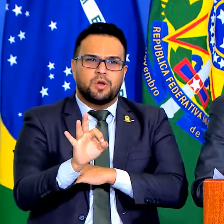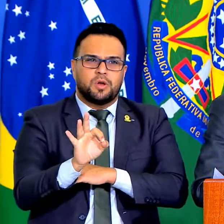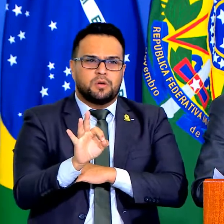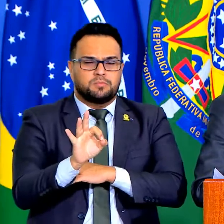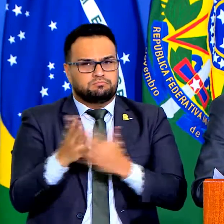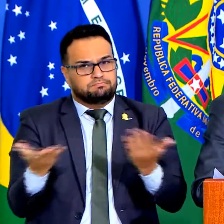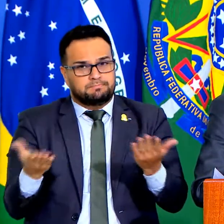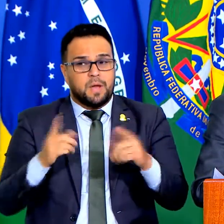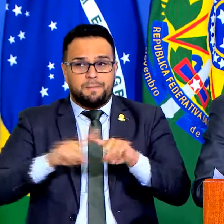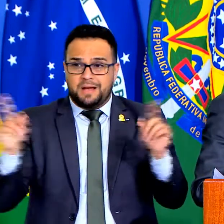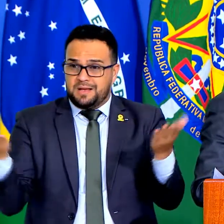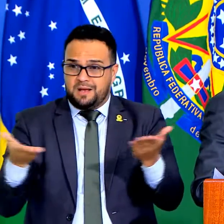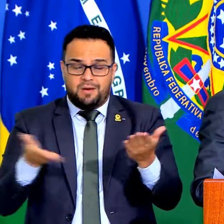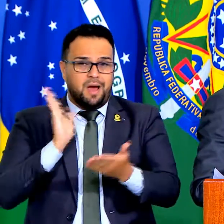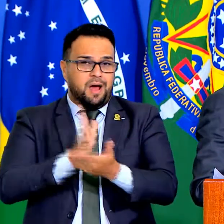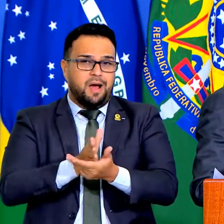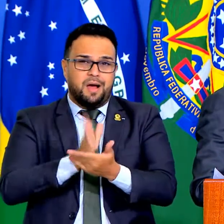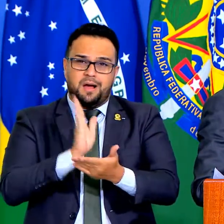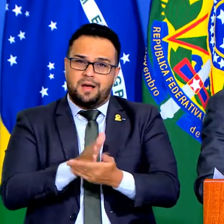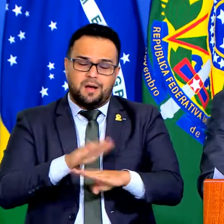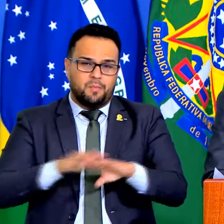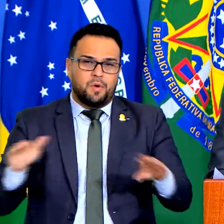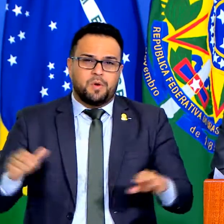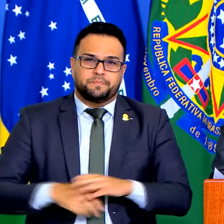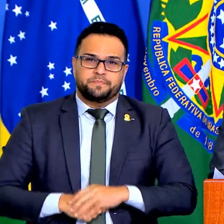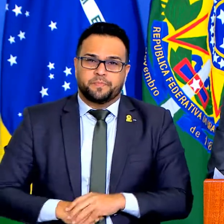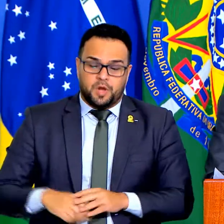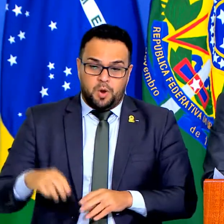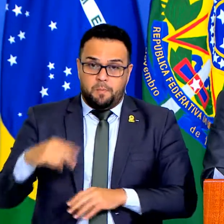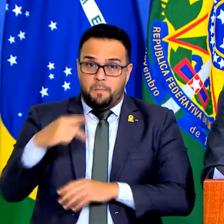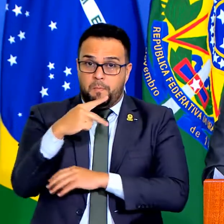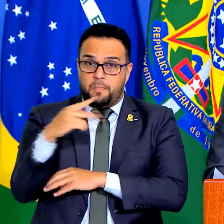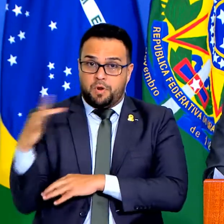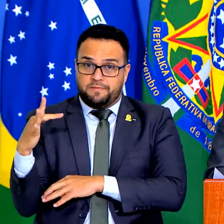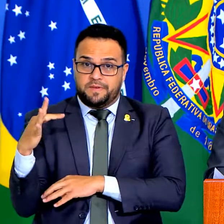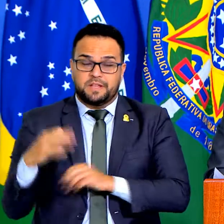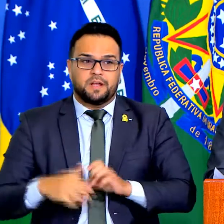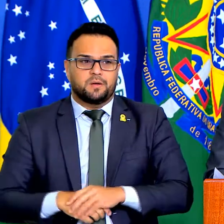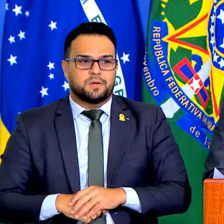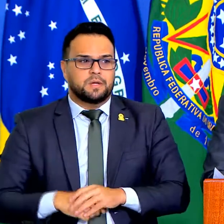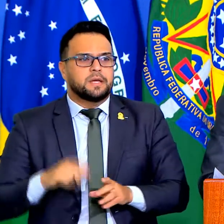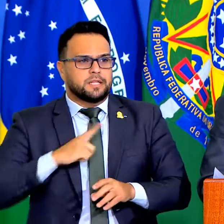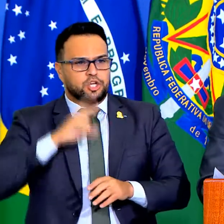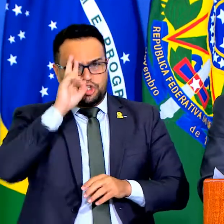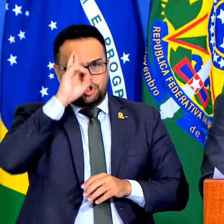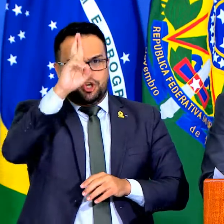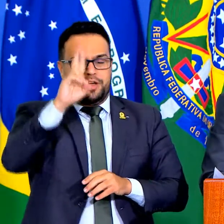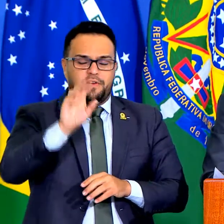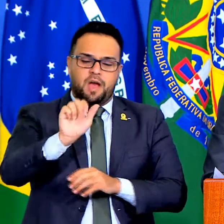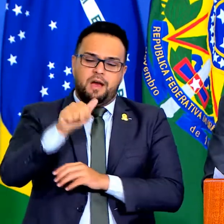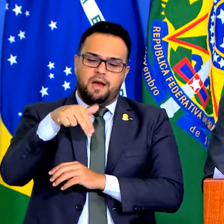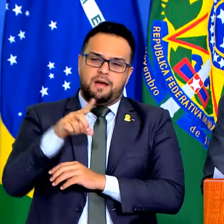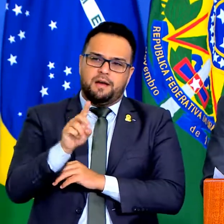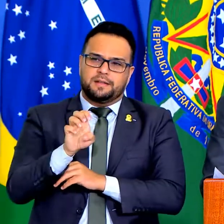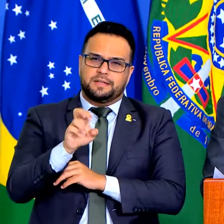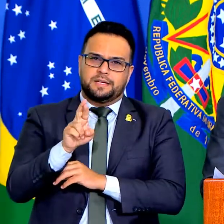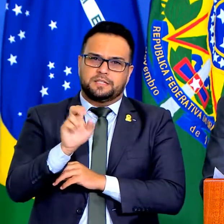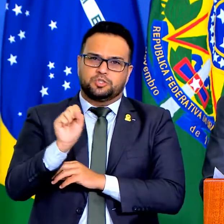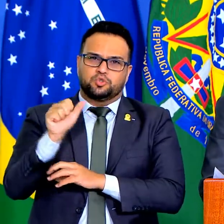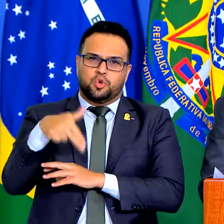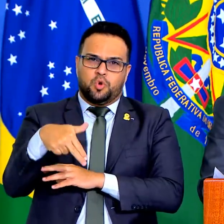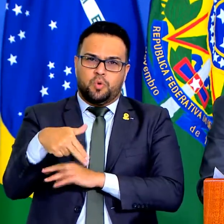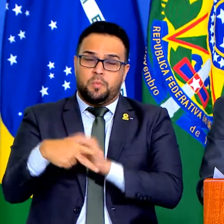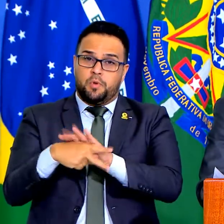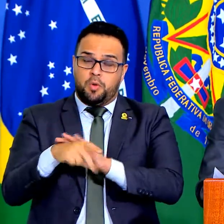Porque a Polícia Federal, além de ter um comandante que é o nosso ministro Anderson da